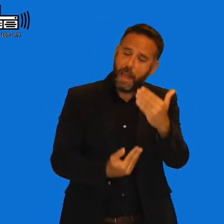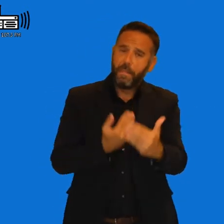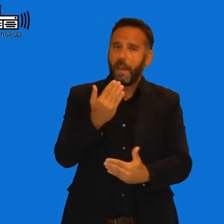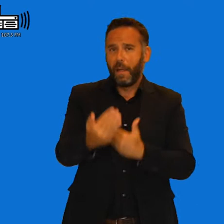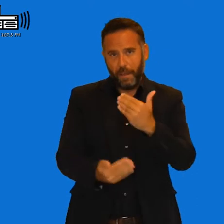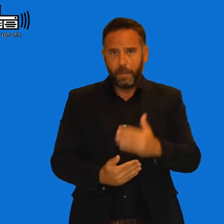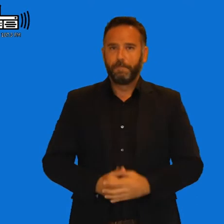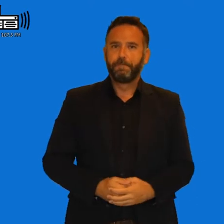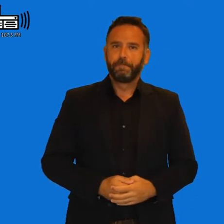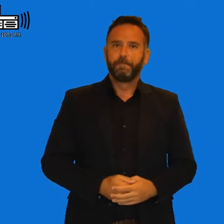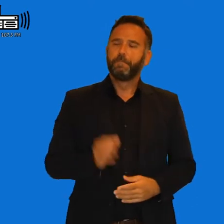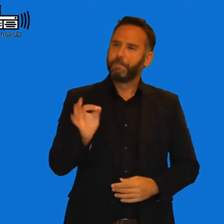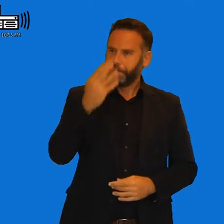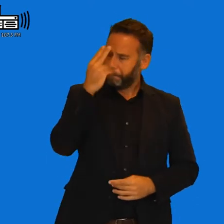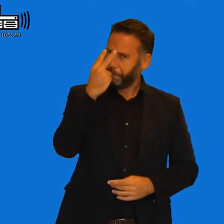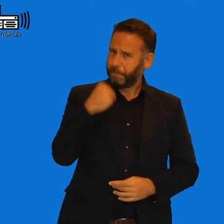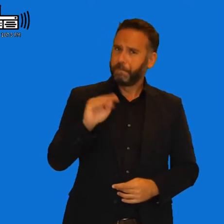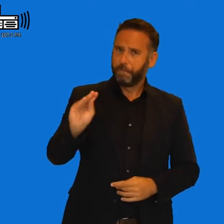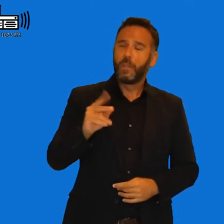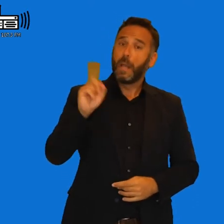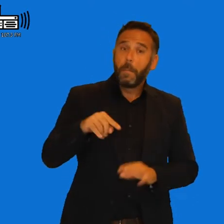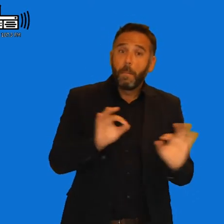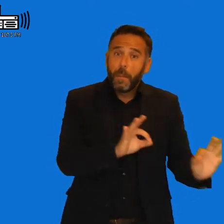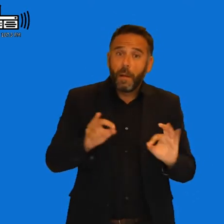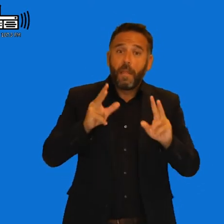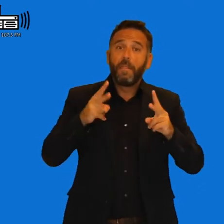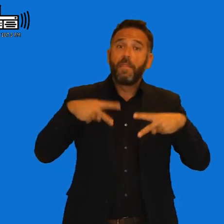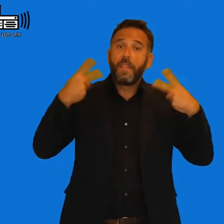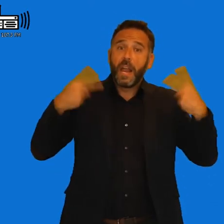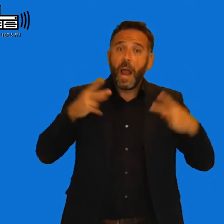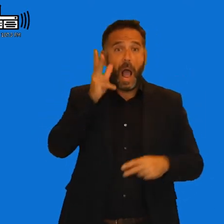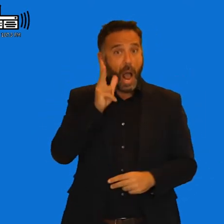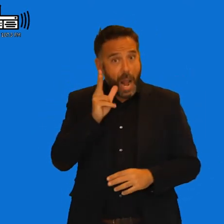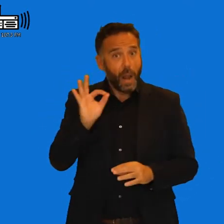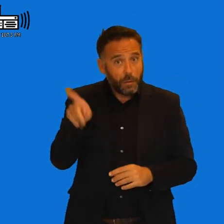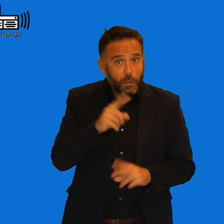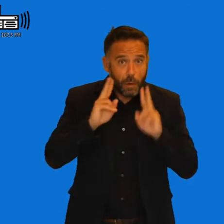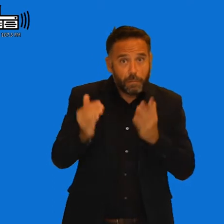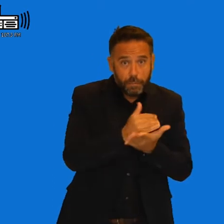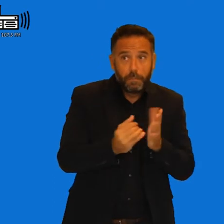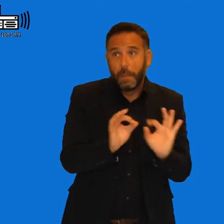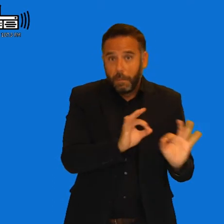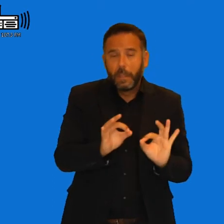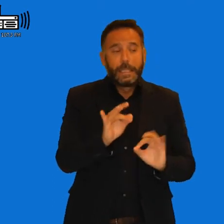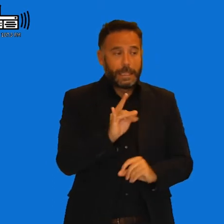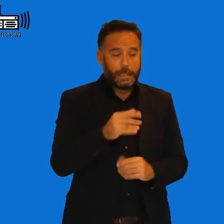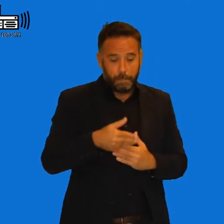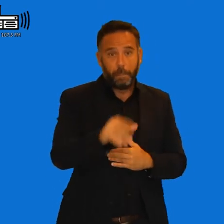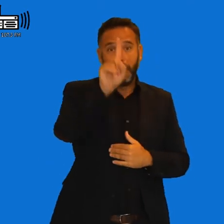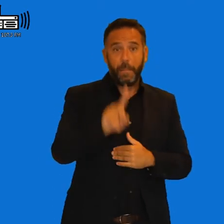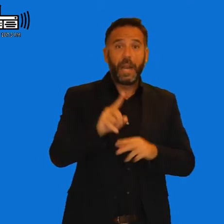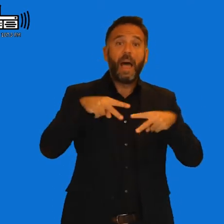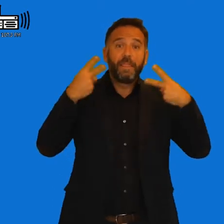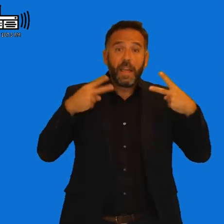así. Bueno, tenéis prevista también una cena de gala, ¿No? Para recaudar fondos. Sí, la primera cena de gala para recaudar